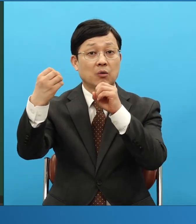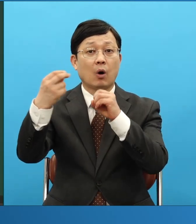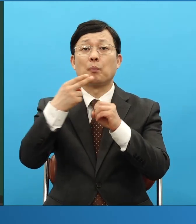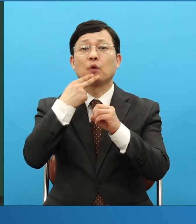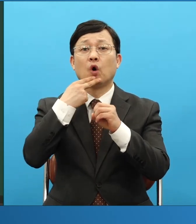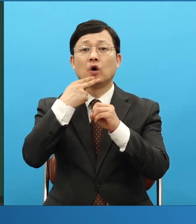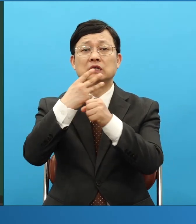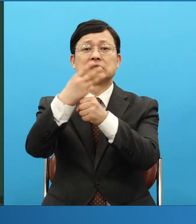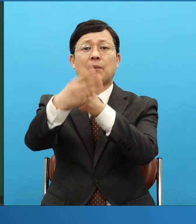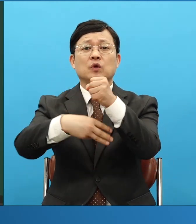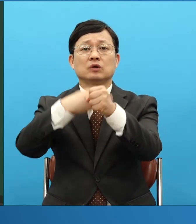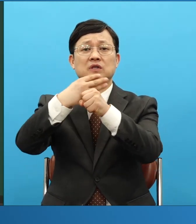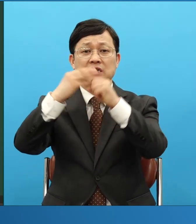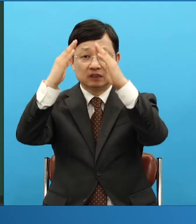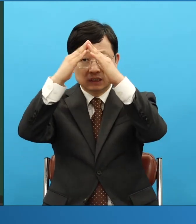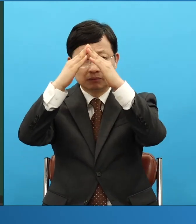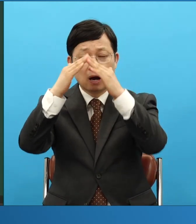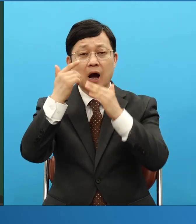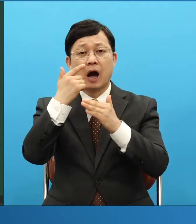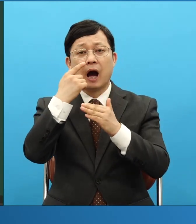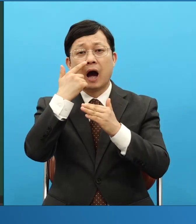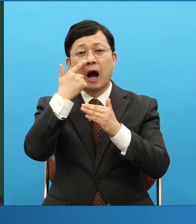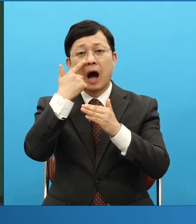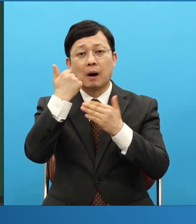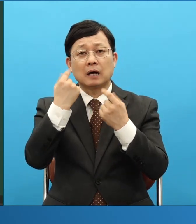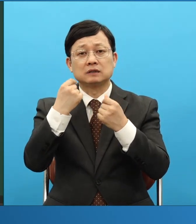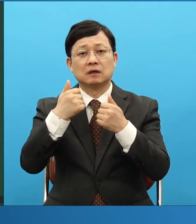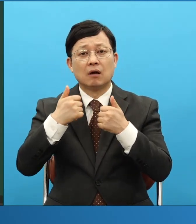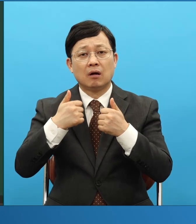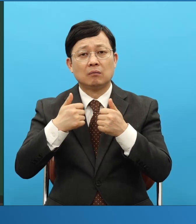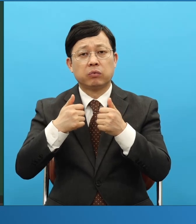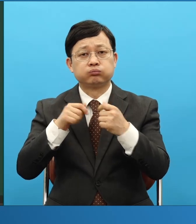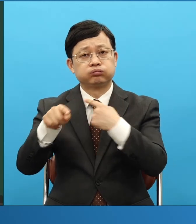같은 집인데 지는 지대로 방에서 하고 아버지 아버지로